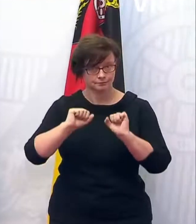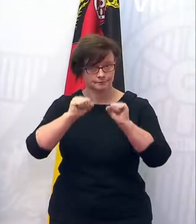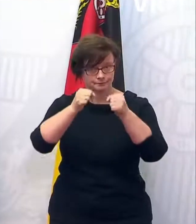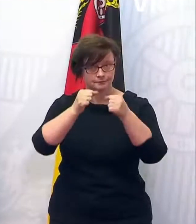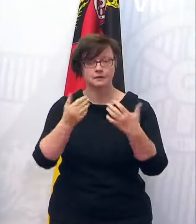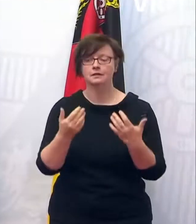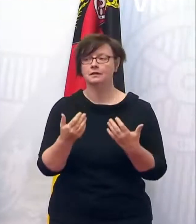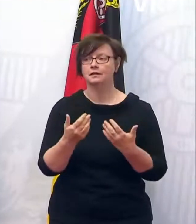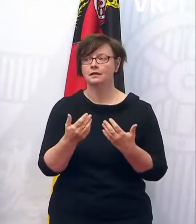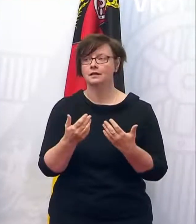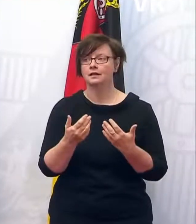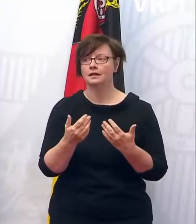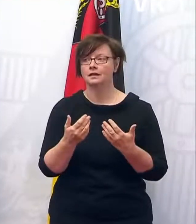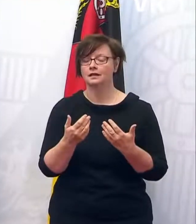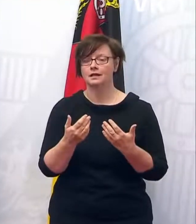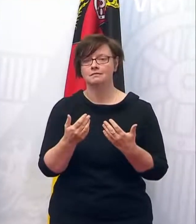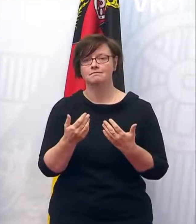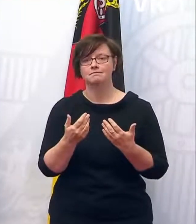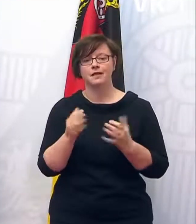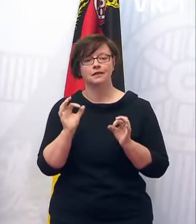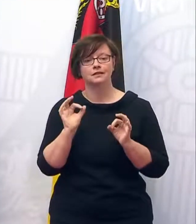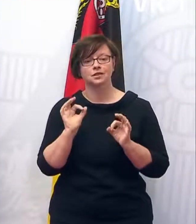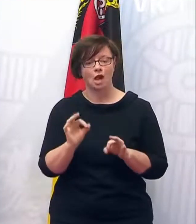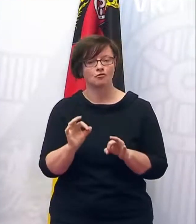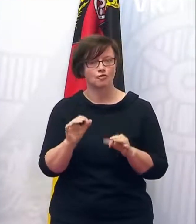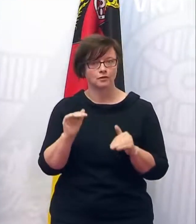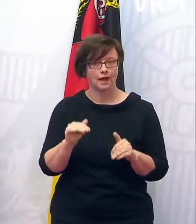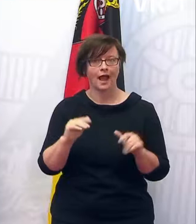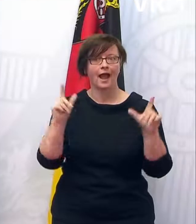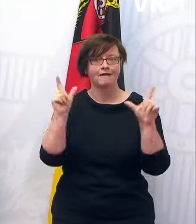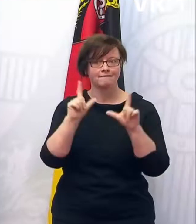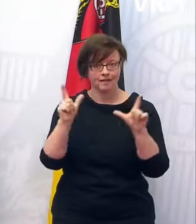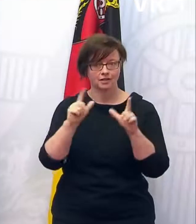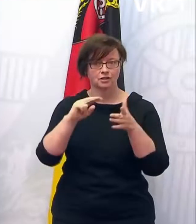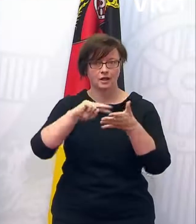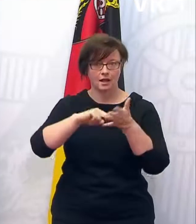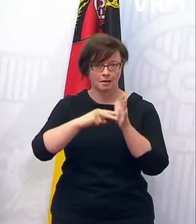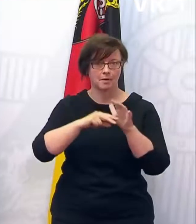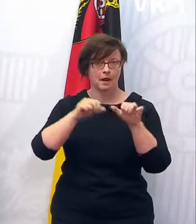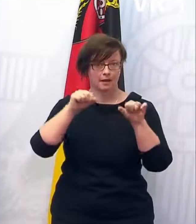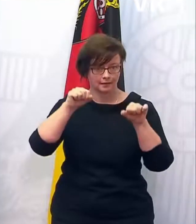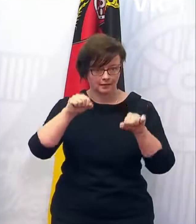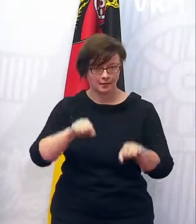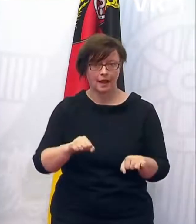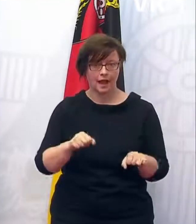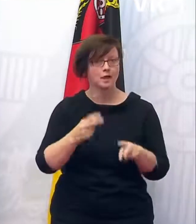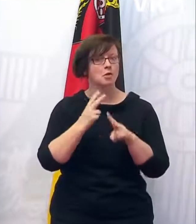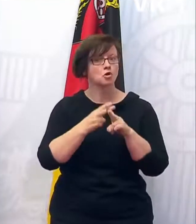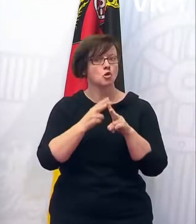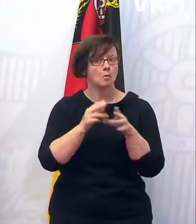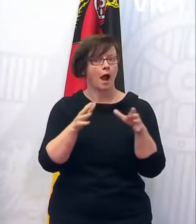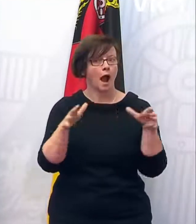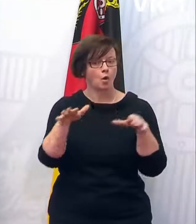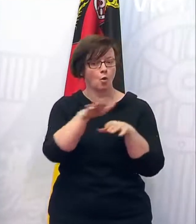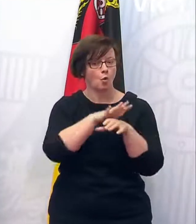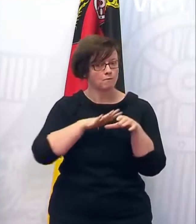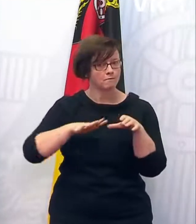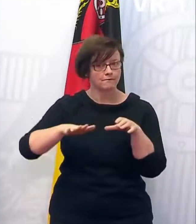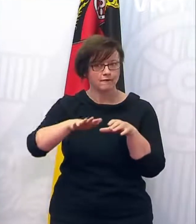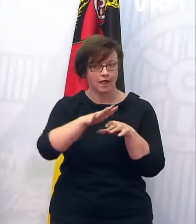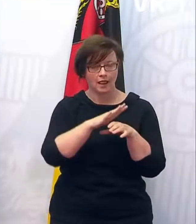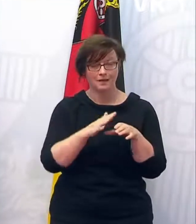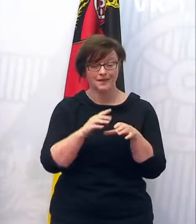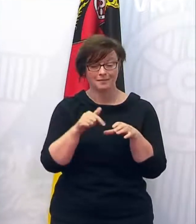dass sie eigentlich dafür da sind, dass Veranstaltungen geplant werden im regulären Umfeld. Und wenn